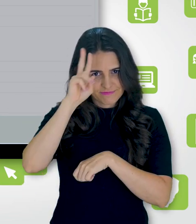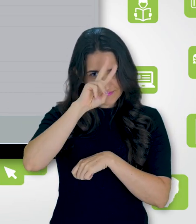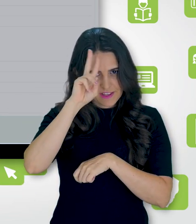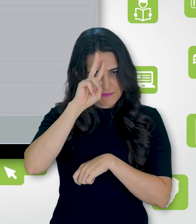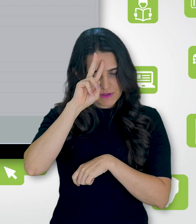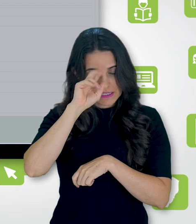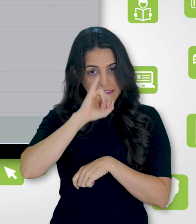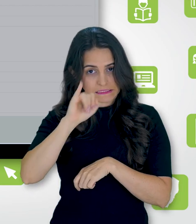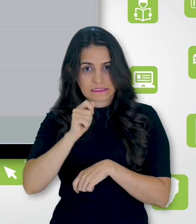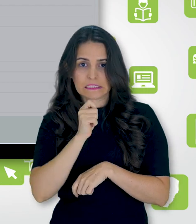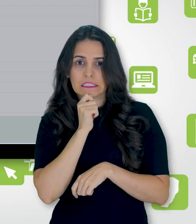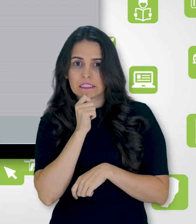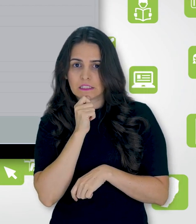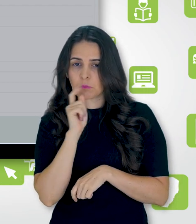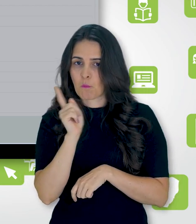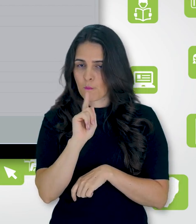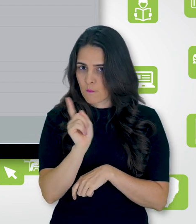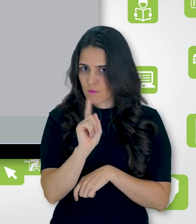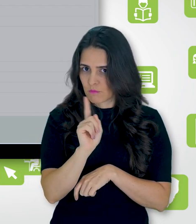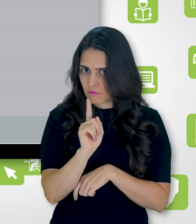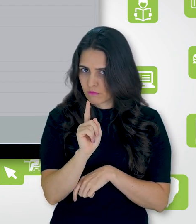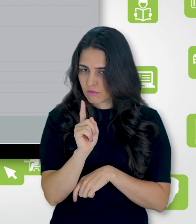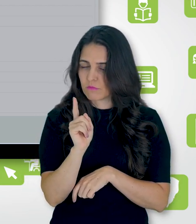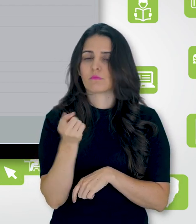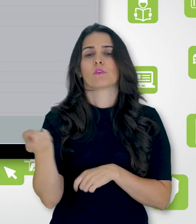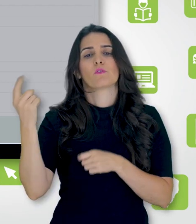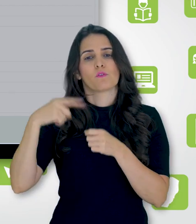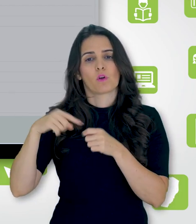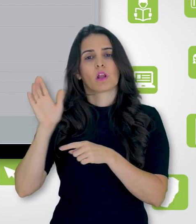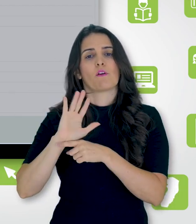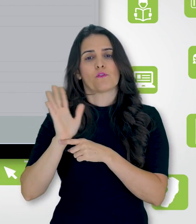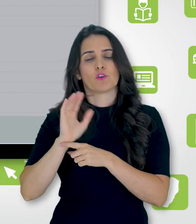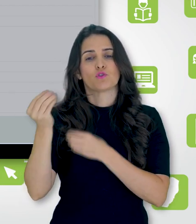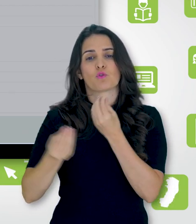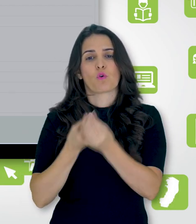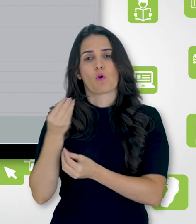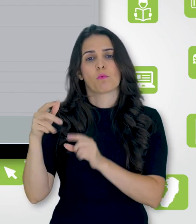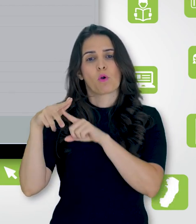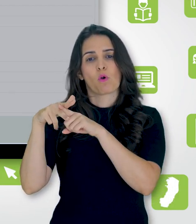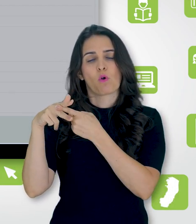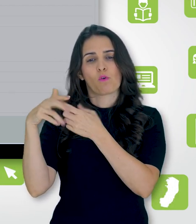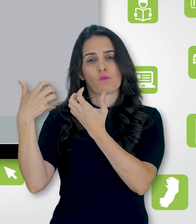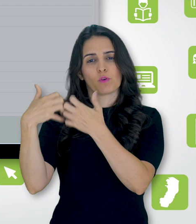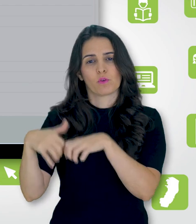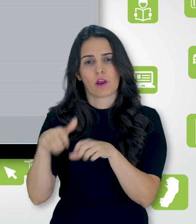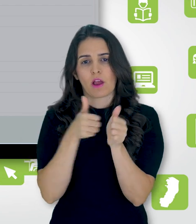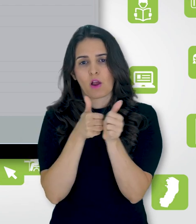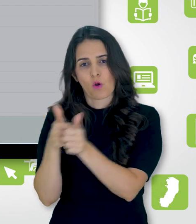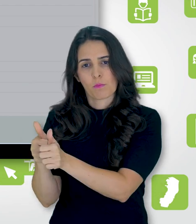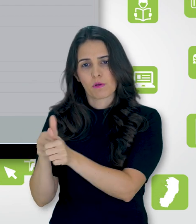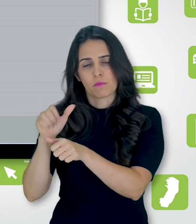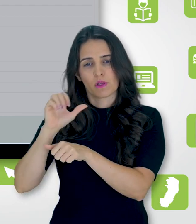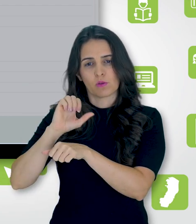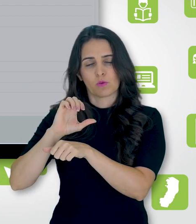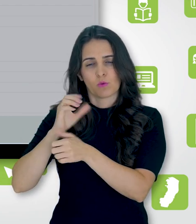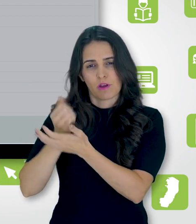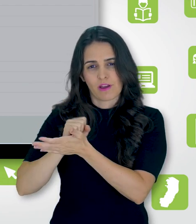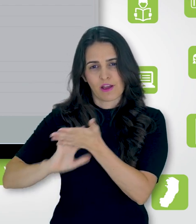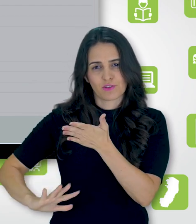o tutorial sobre como configurar o acompanhamento da conclusão das atividades. Então, vamos começar por aqui,